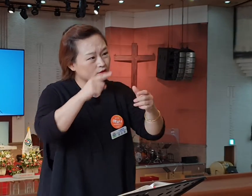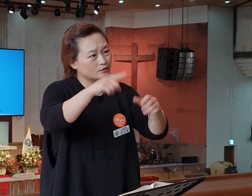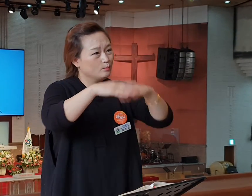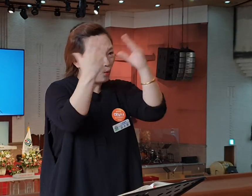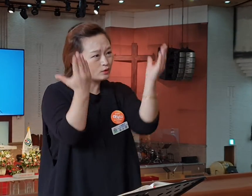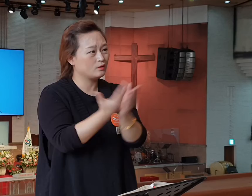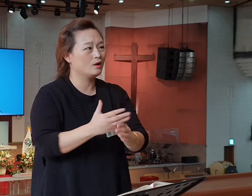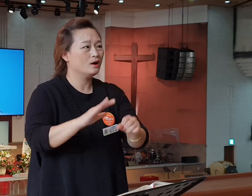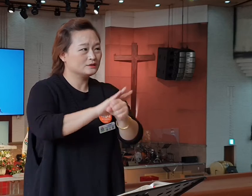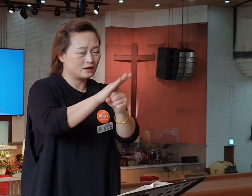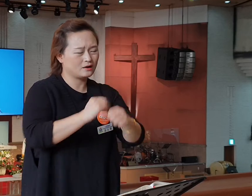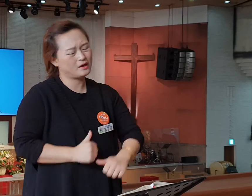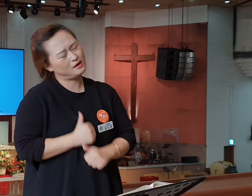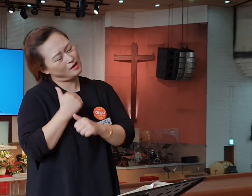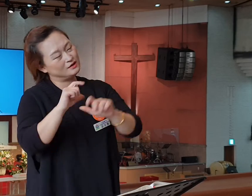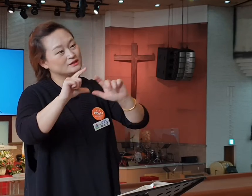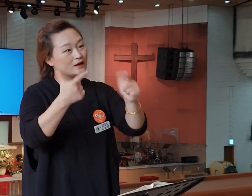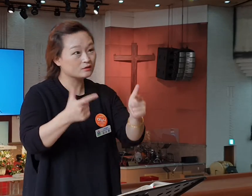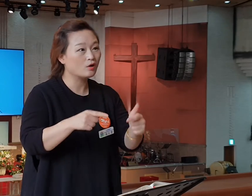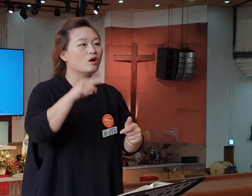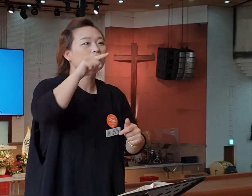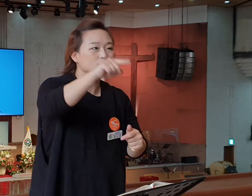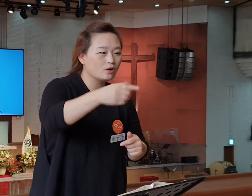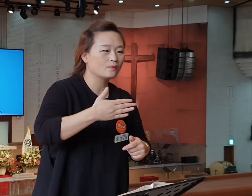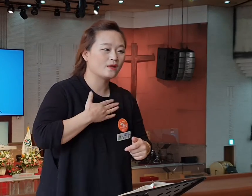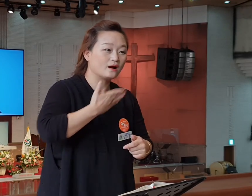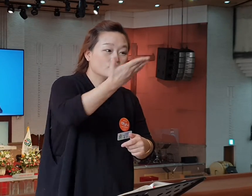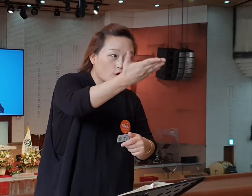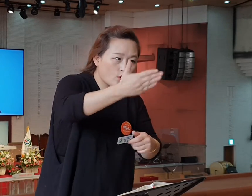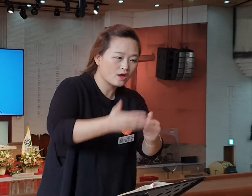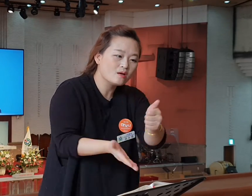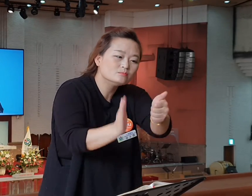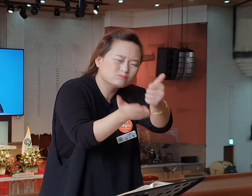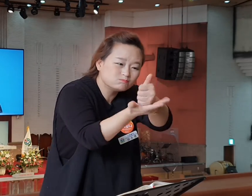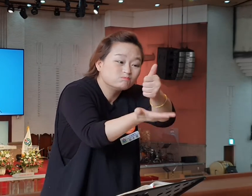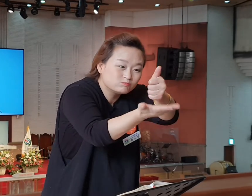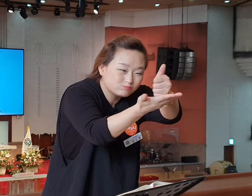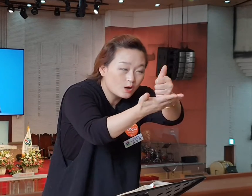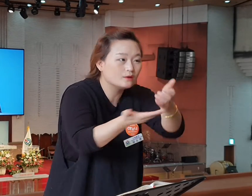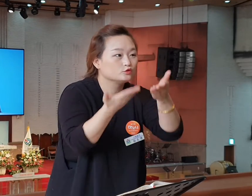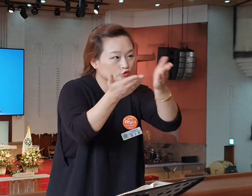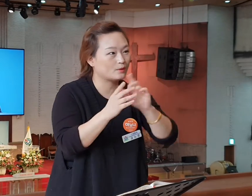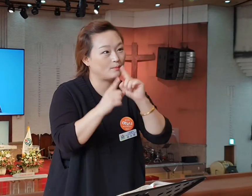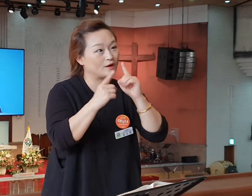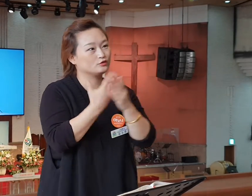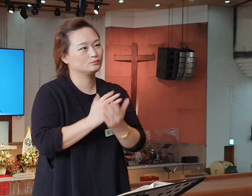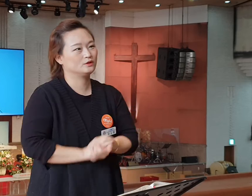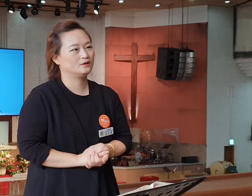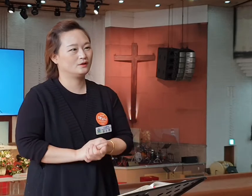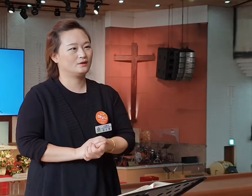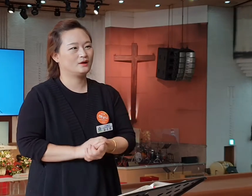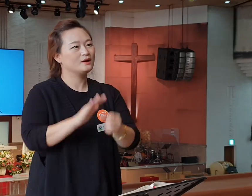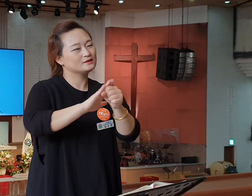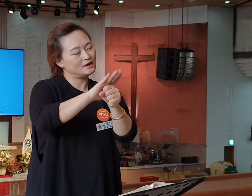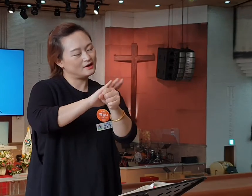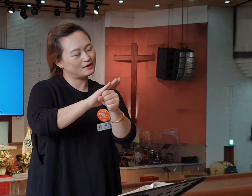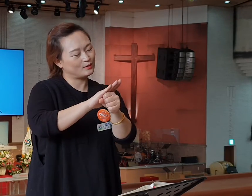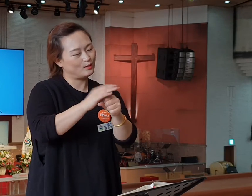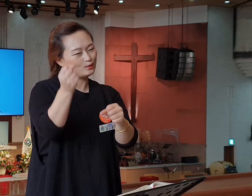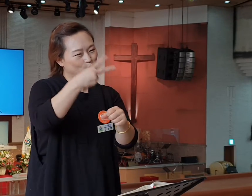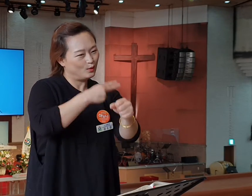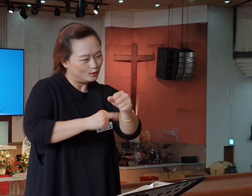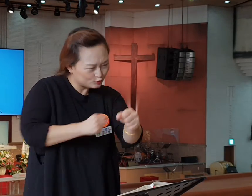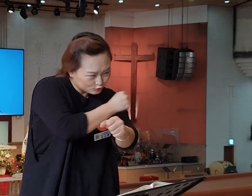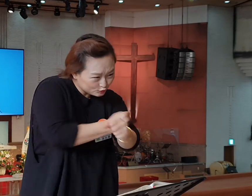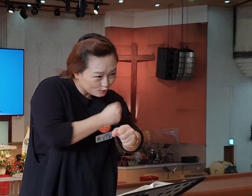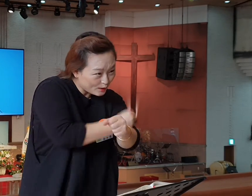사랑의 게으르지 않았던 것 내가 너희들을 왜 칭찬해? 참 잘했어요. 요한이 가르친 대로 그렇게 사랑하고 수고하는